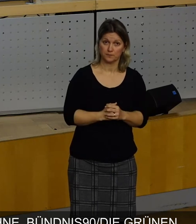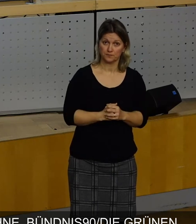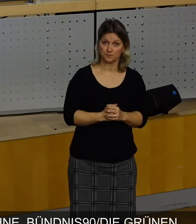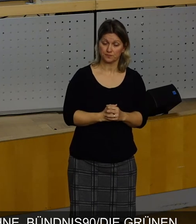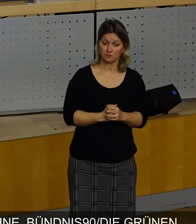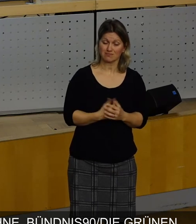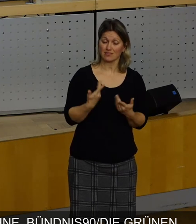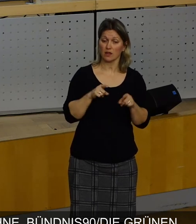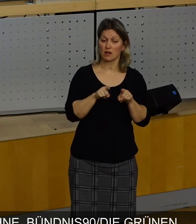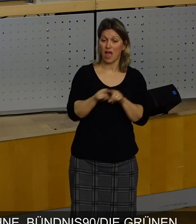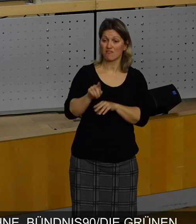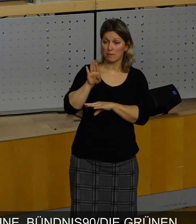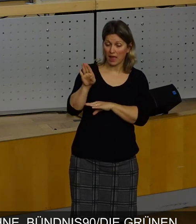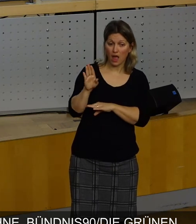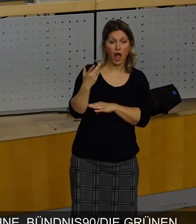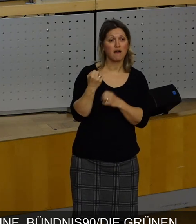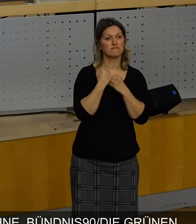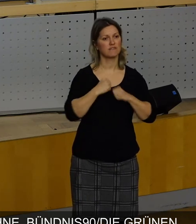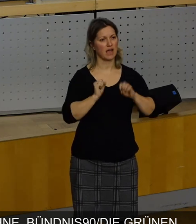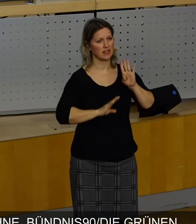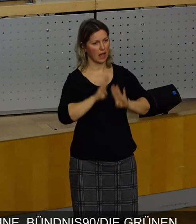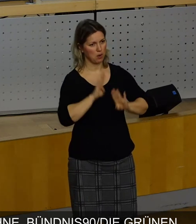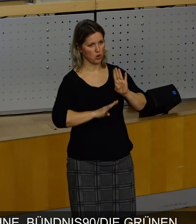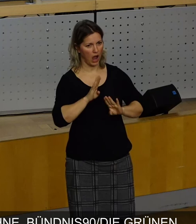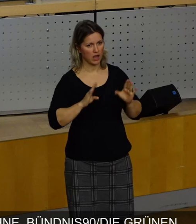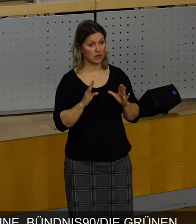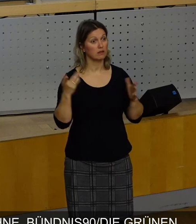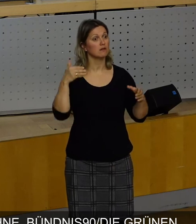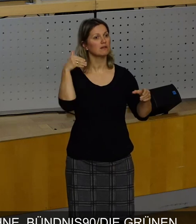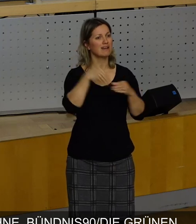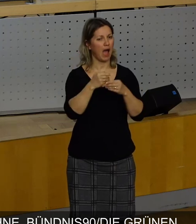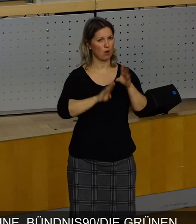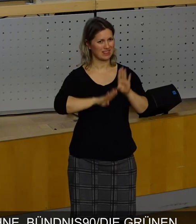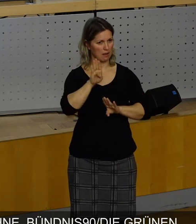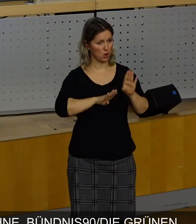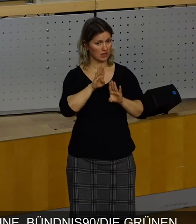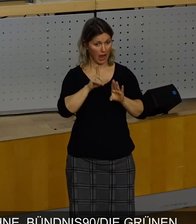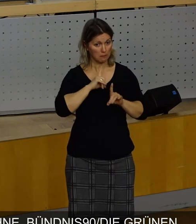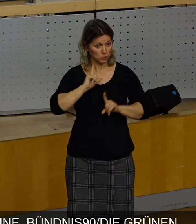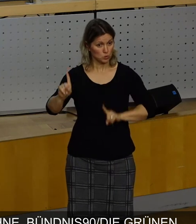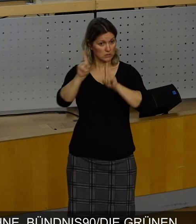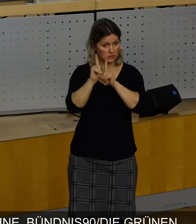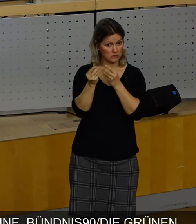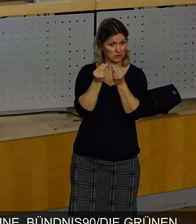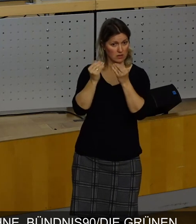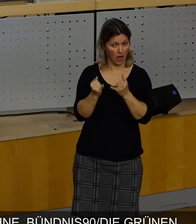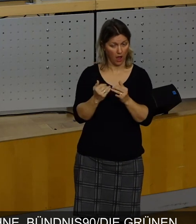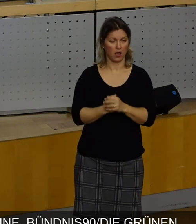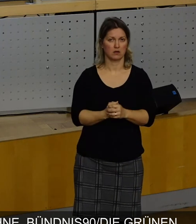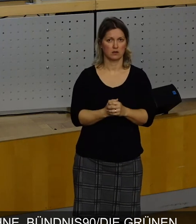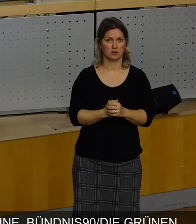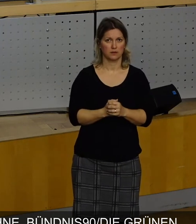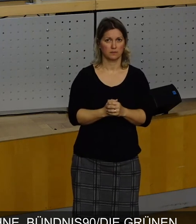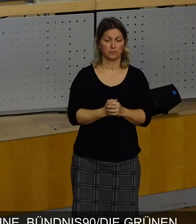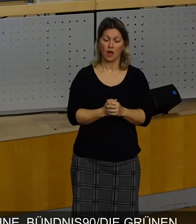die FDP, die Freien Demokraten, eine demokratische Kraft, mit der man reden muss. Aber ich habe Ihnen jetzt gerade